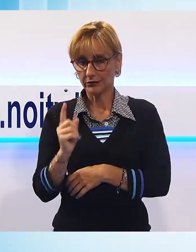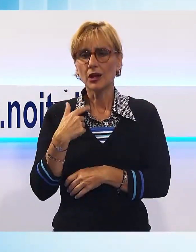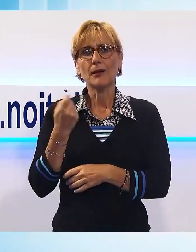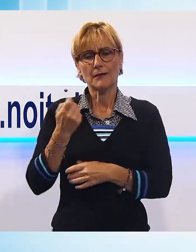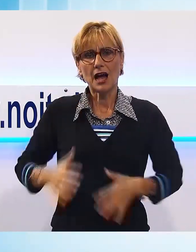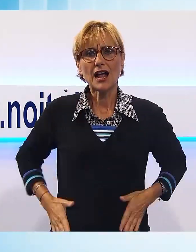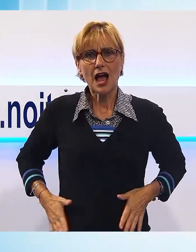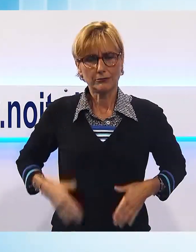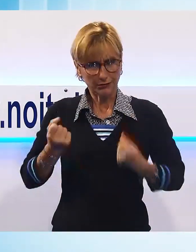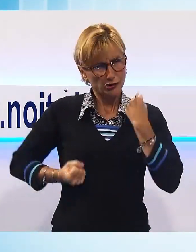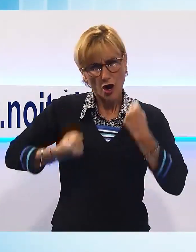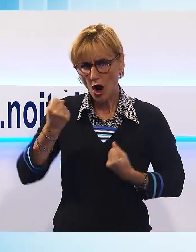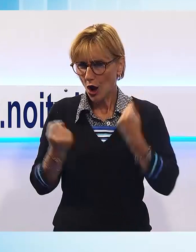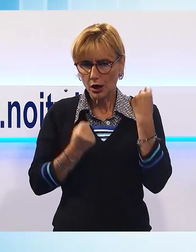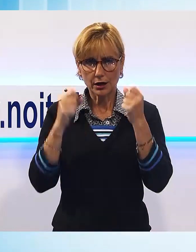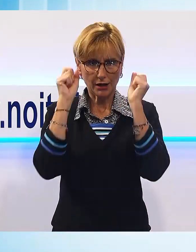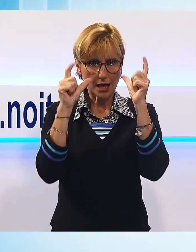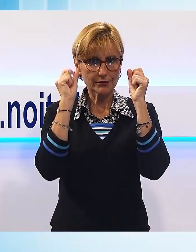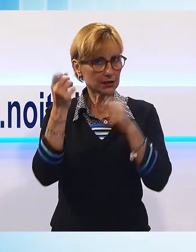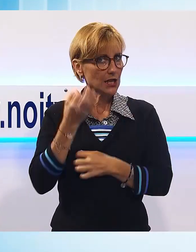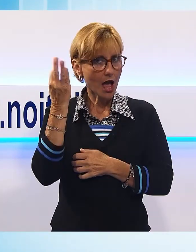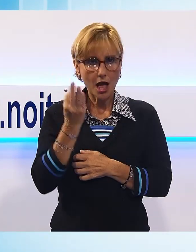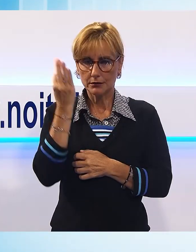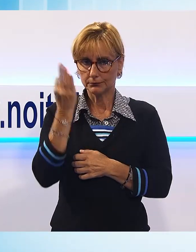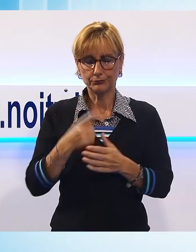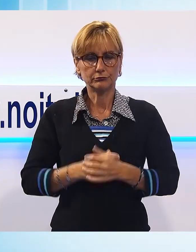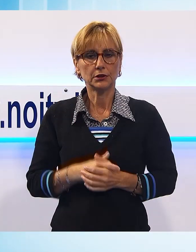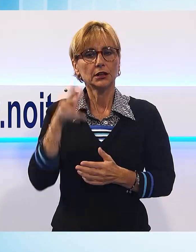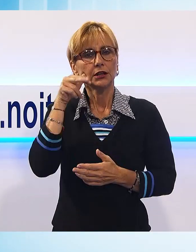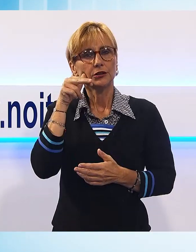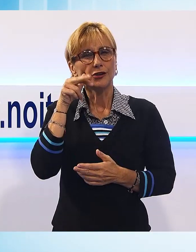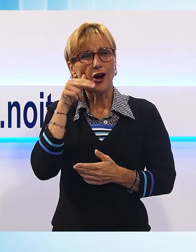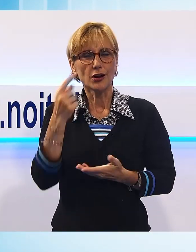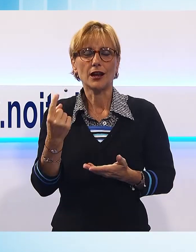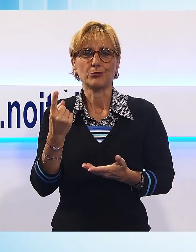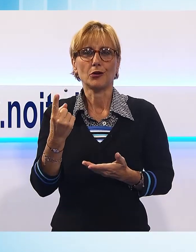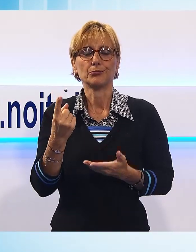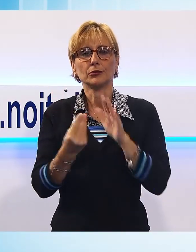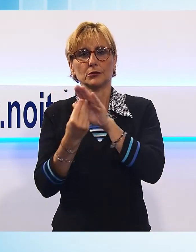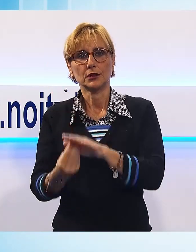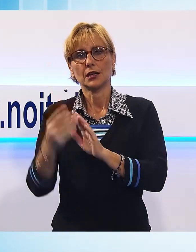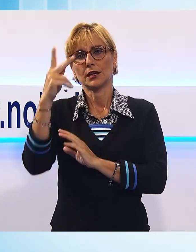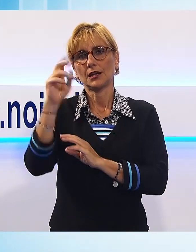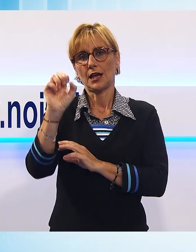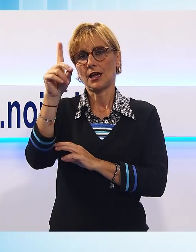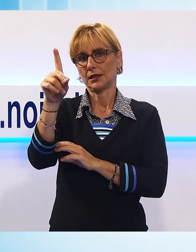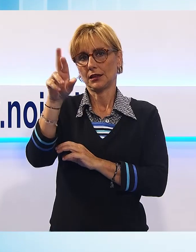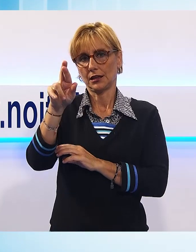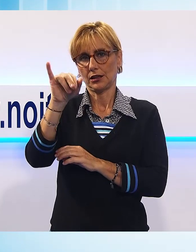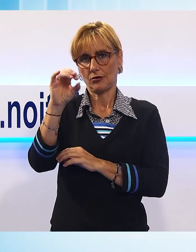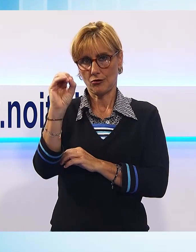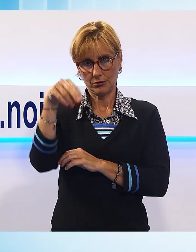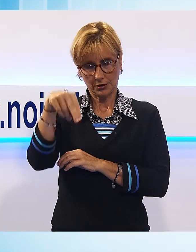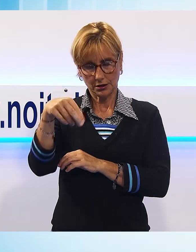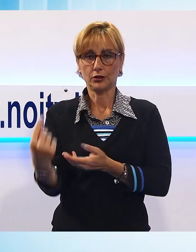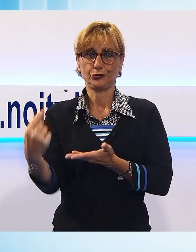dolore alle gambe, ma non ha mai perso conoscenza. La donna stava rientrando da lavoro, impiegata alla Caterion, ed era ormai a pochi chilometri